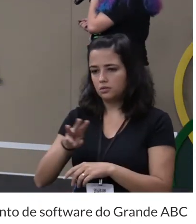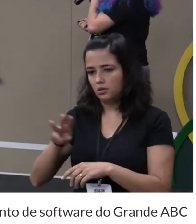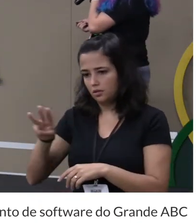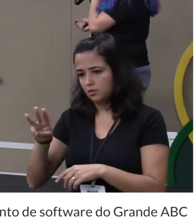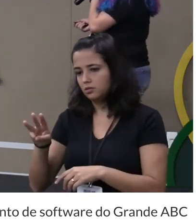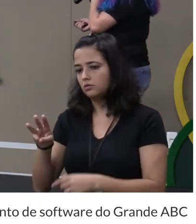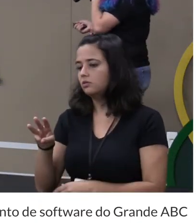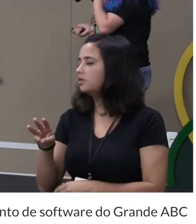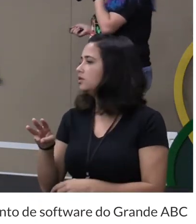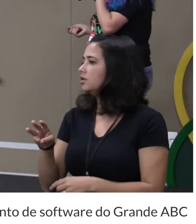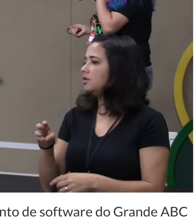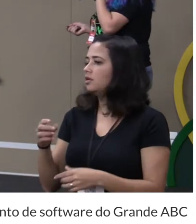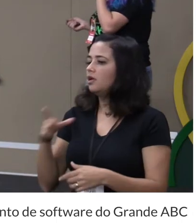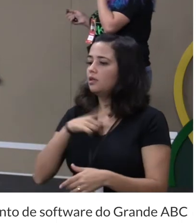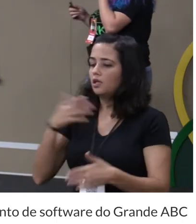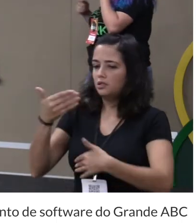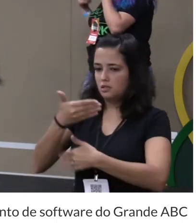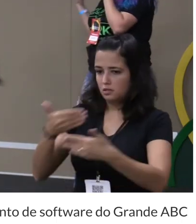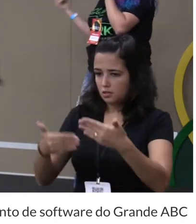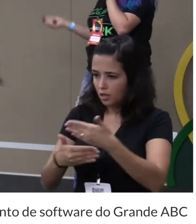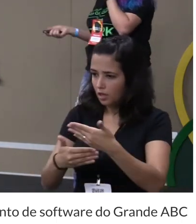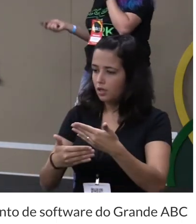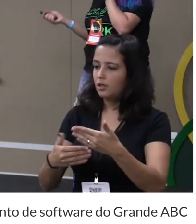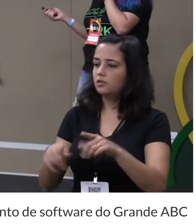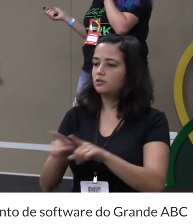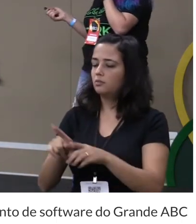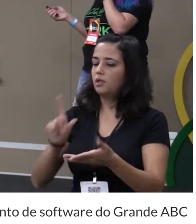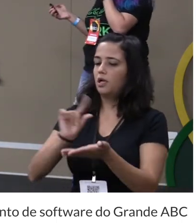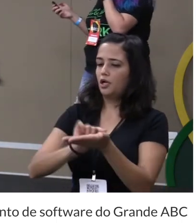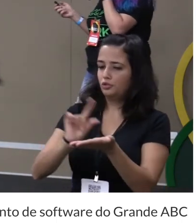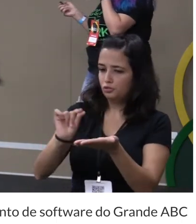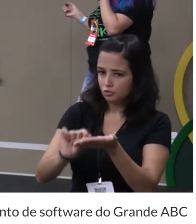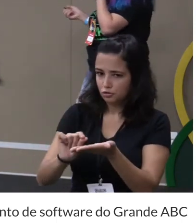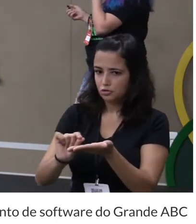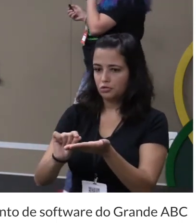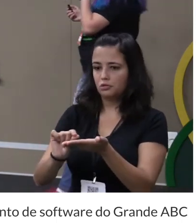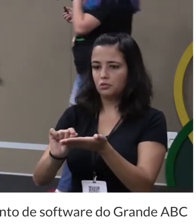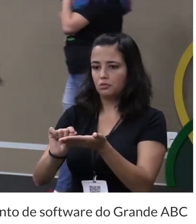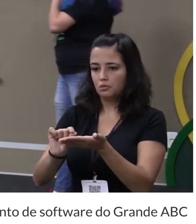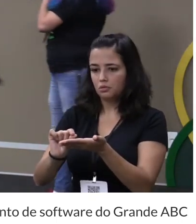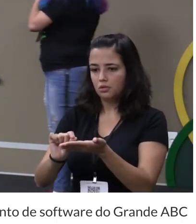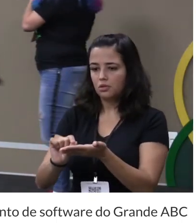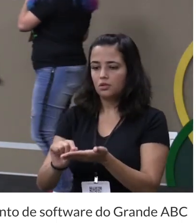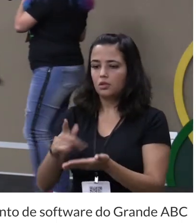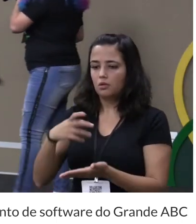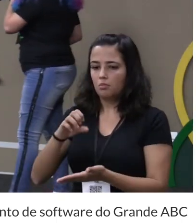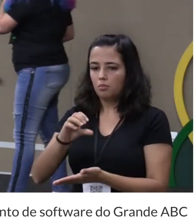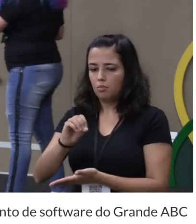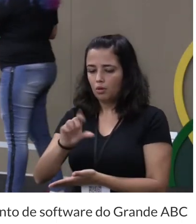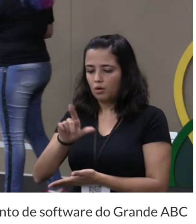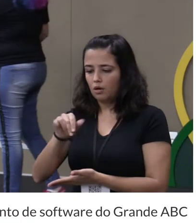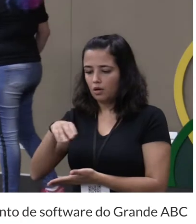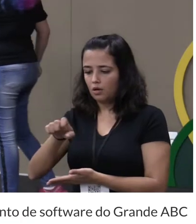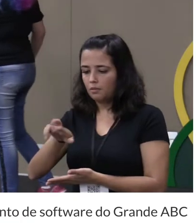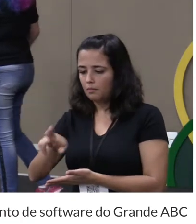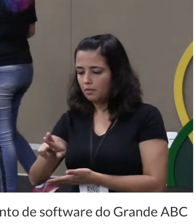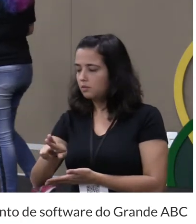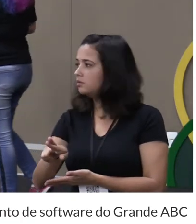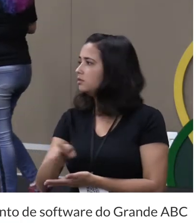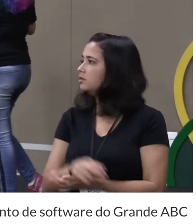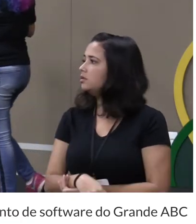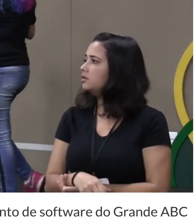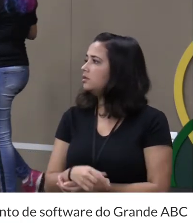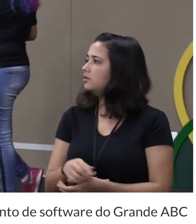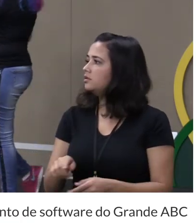eu coloco slides das talks e coloco uns artigos que eu tô escrevendo de vez em quando sobre o polymer sobre como criar componentes